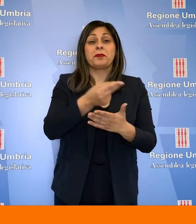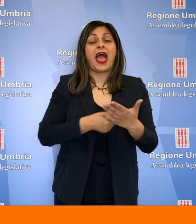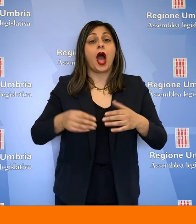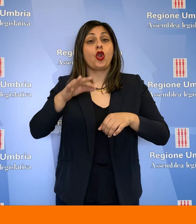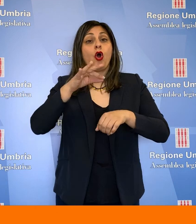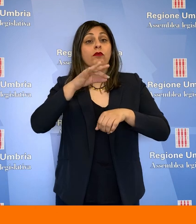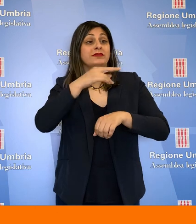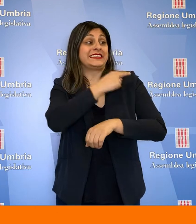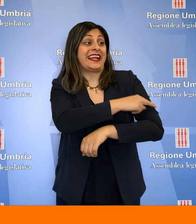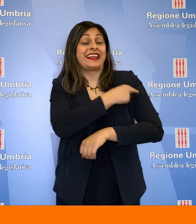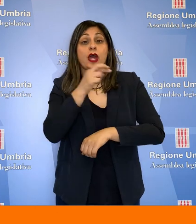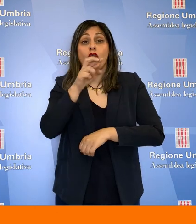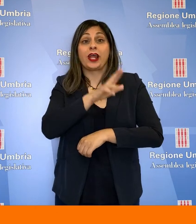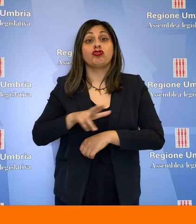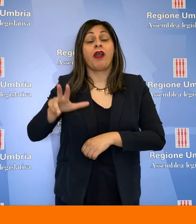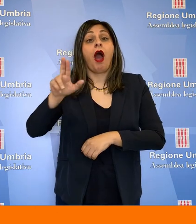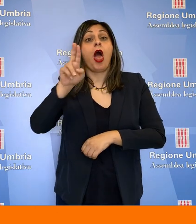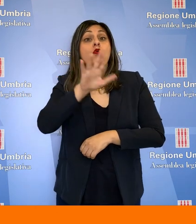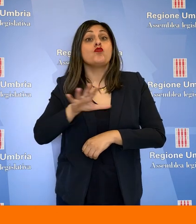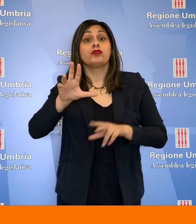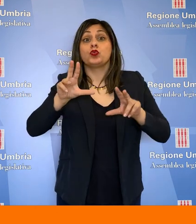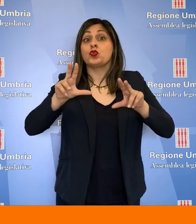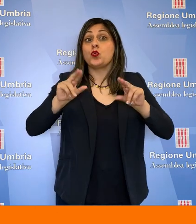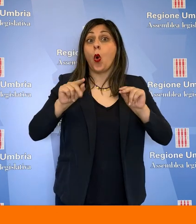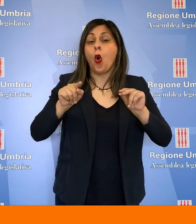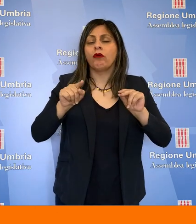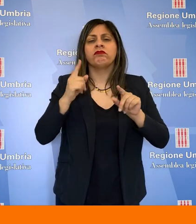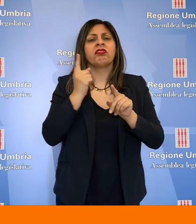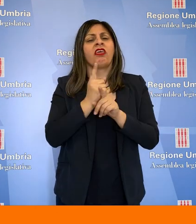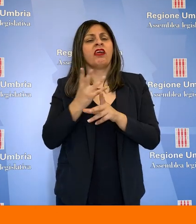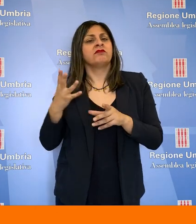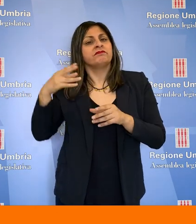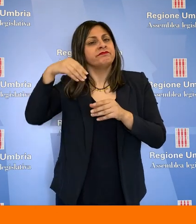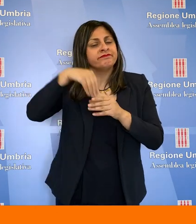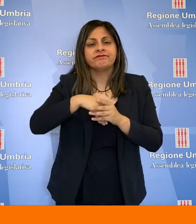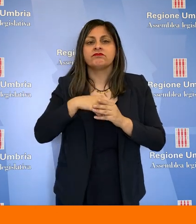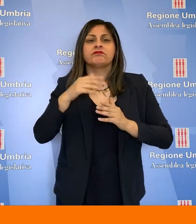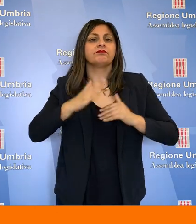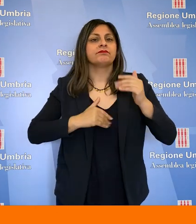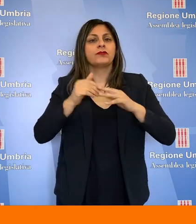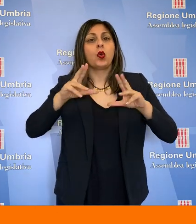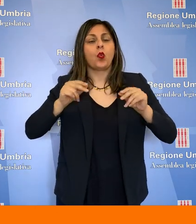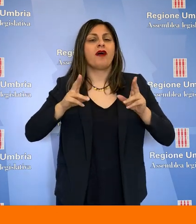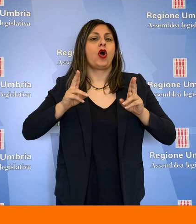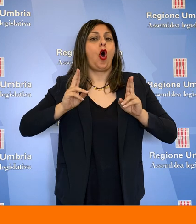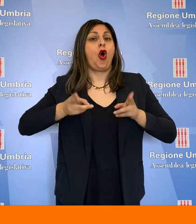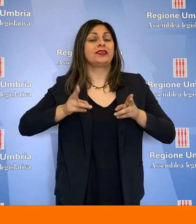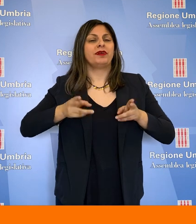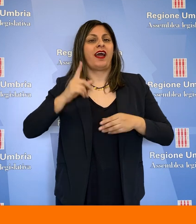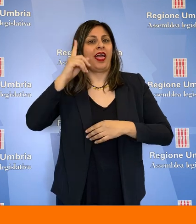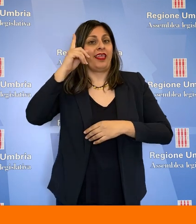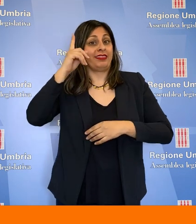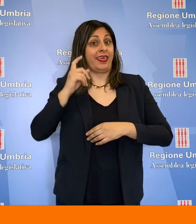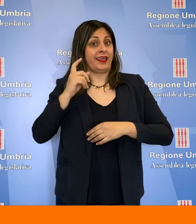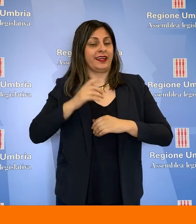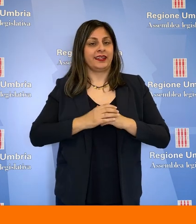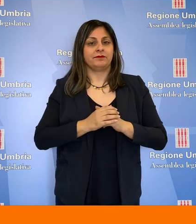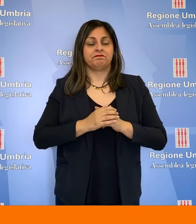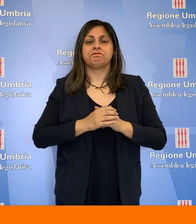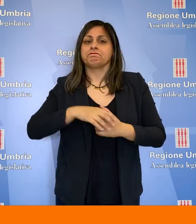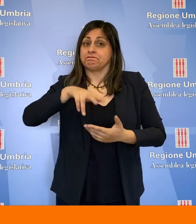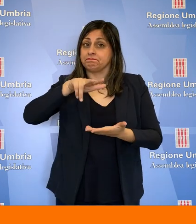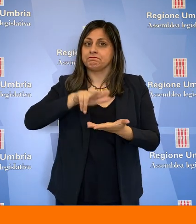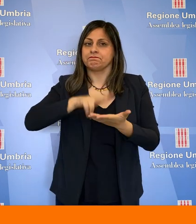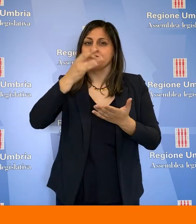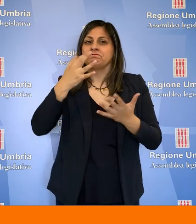Nel nuovo piano sanitario regionale della regione Umbria dovrà esserci la costruzione di un